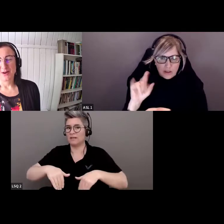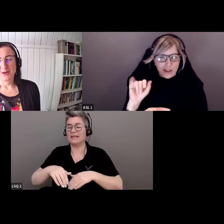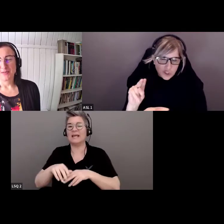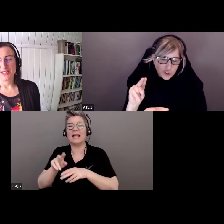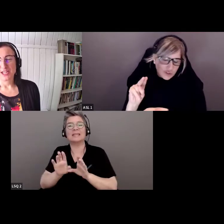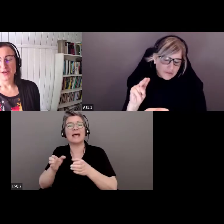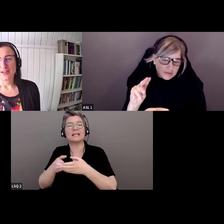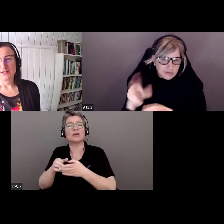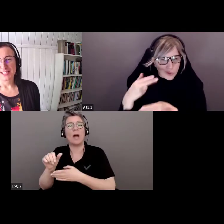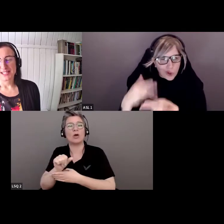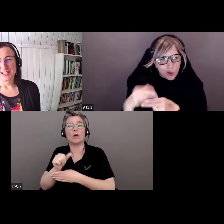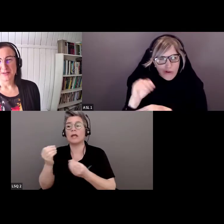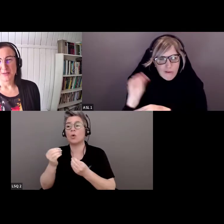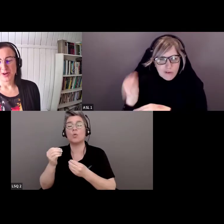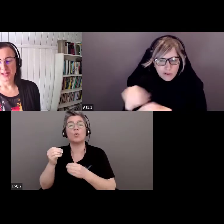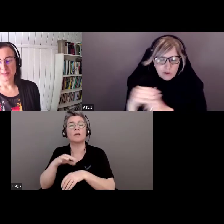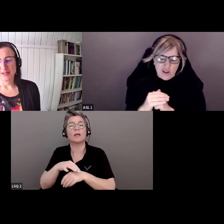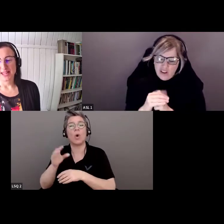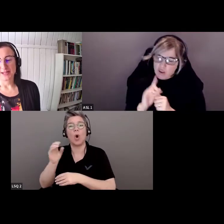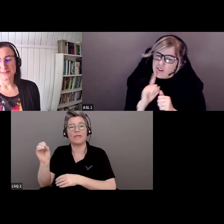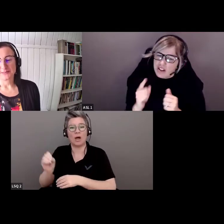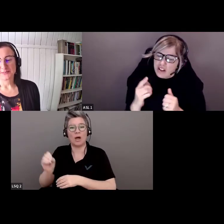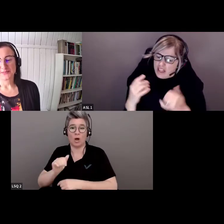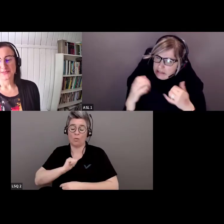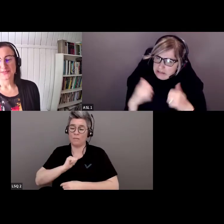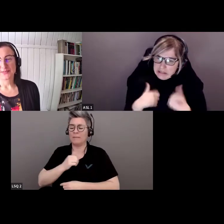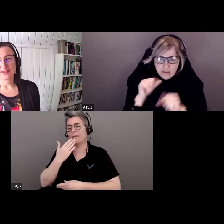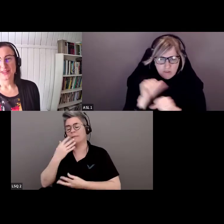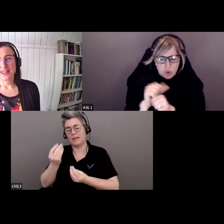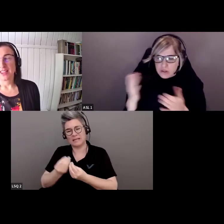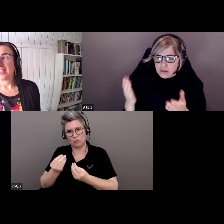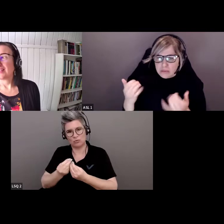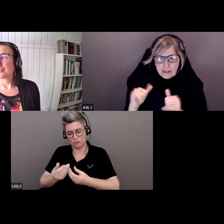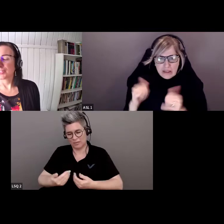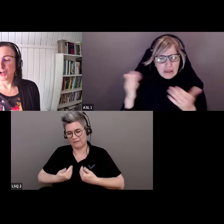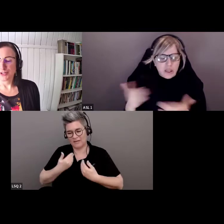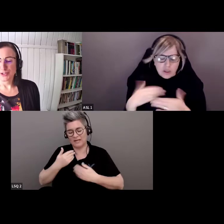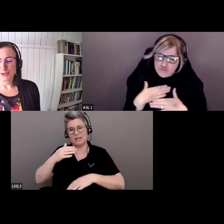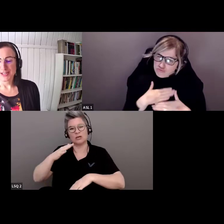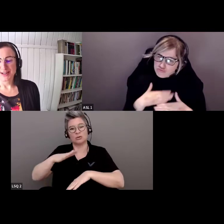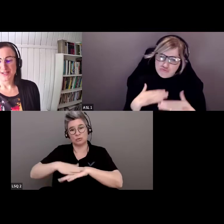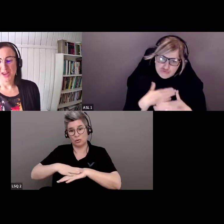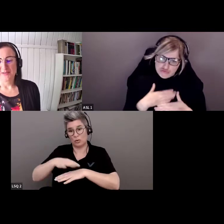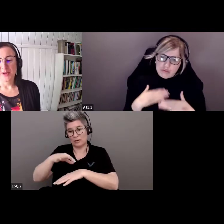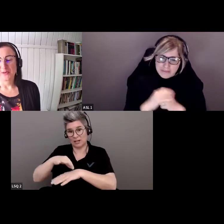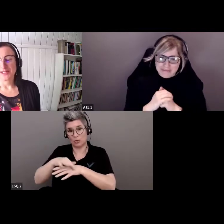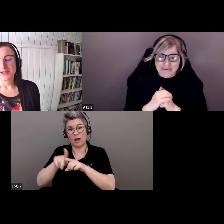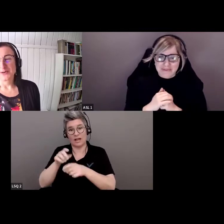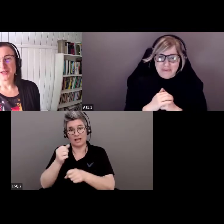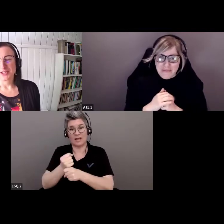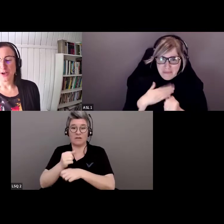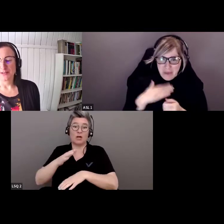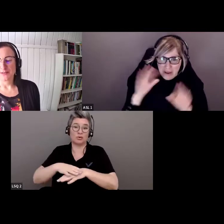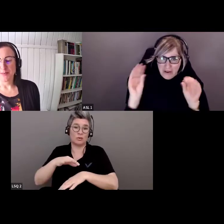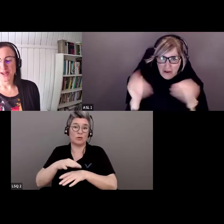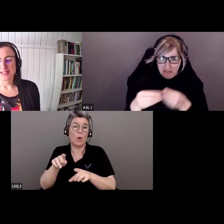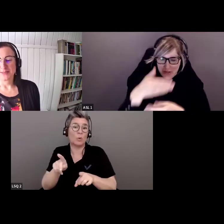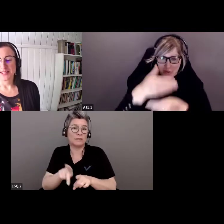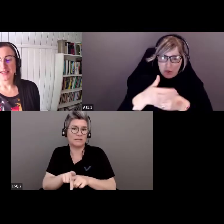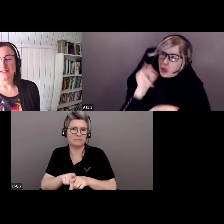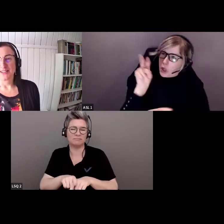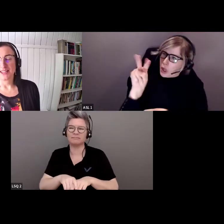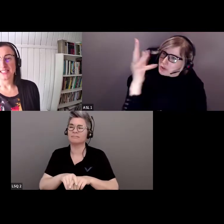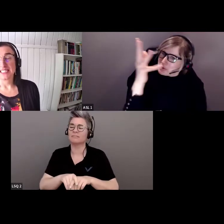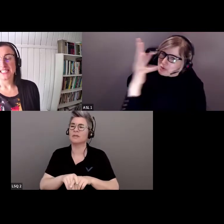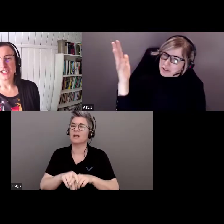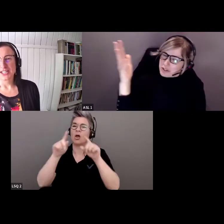à Ottawa où je suis reconnaissante de vivre et de travailler. Il y a un grand arbre